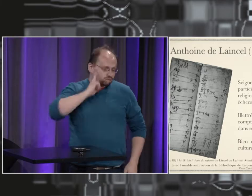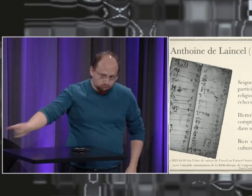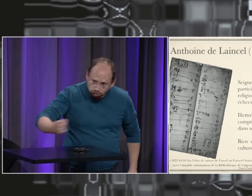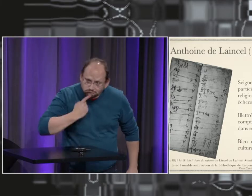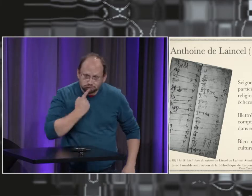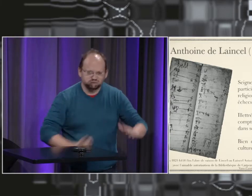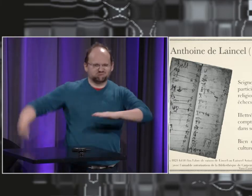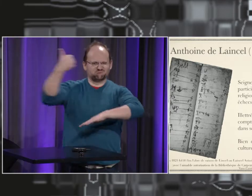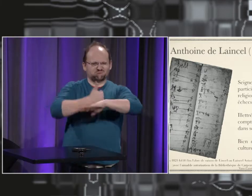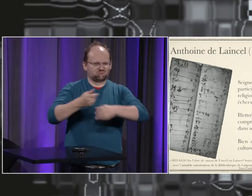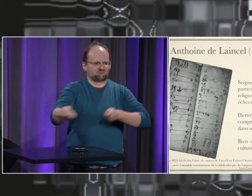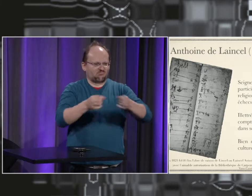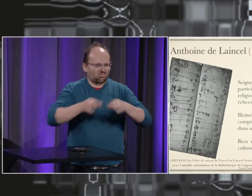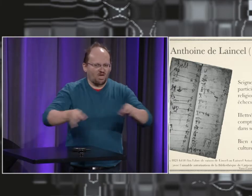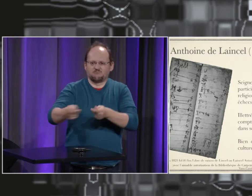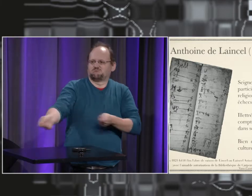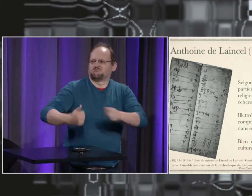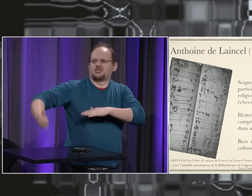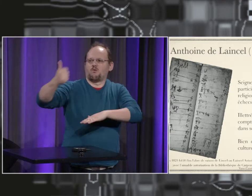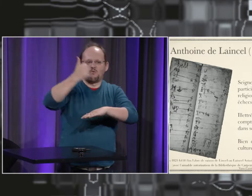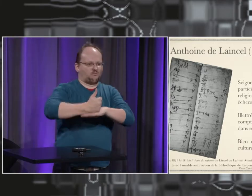qui était lui-même sourd et qui dirigeait des terres,